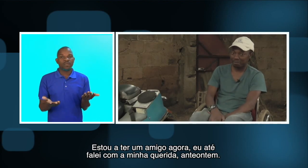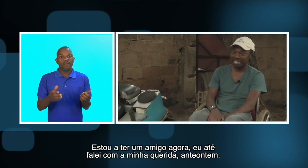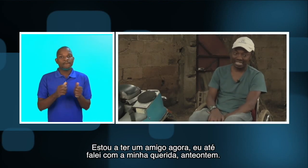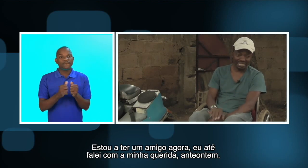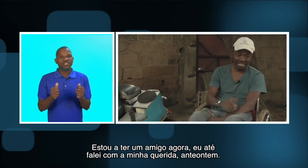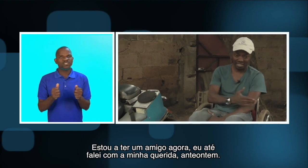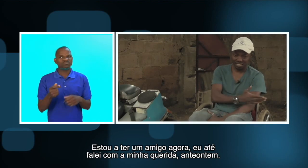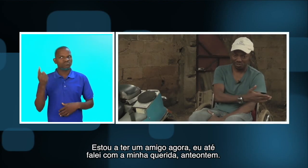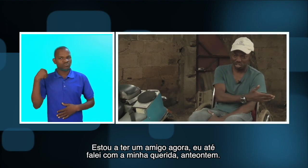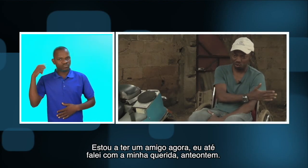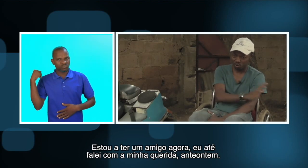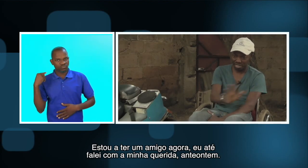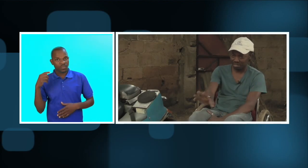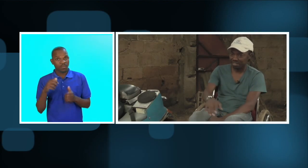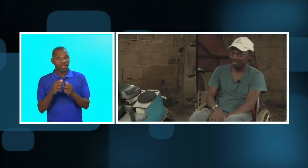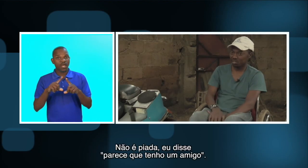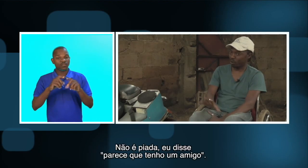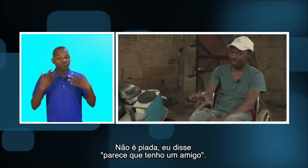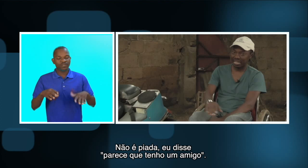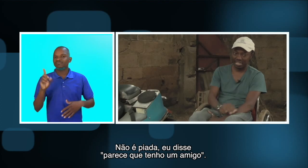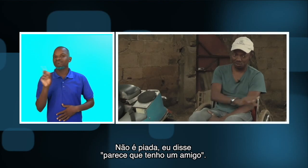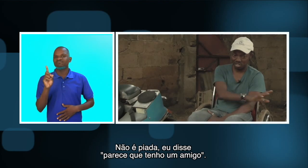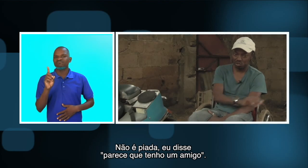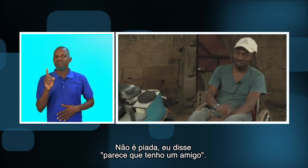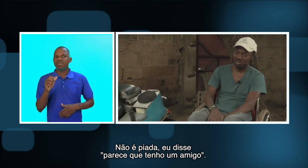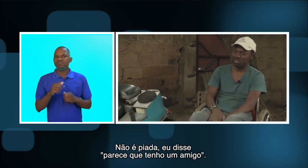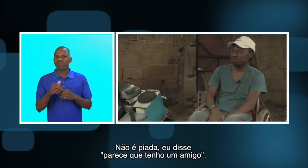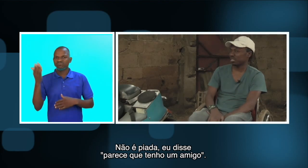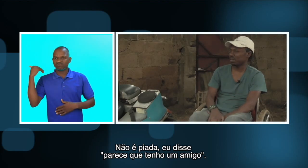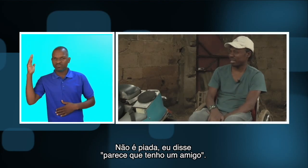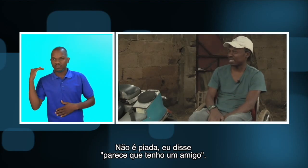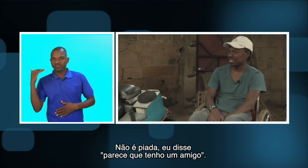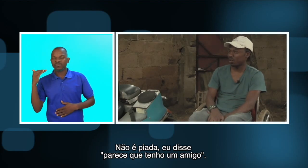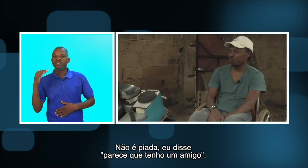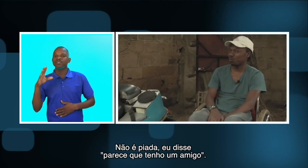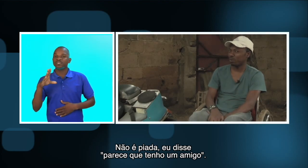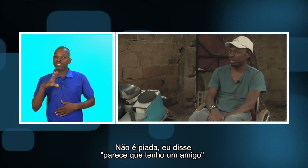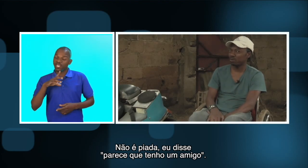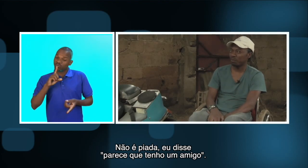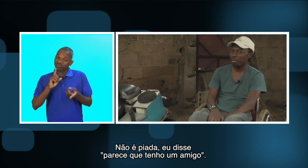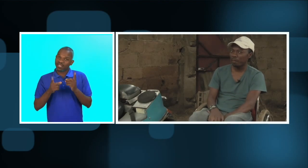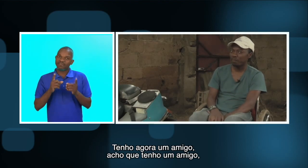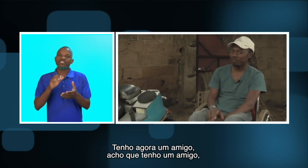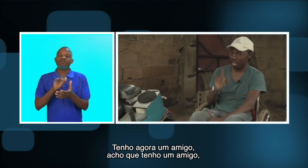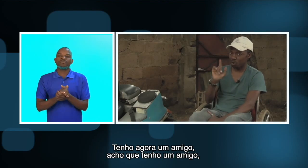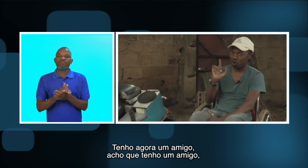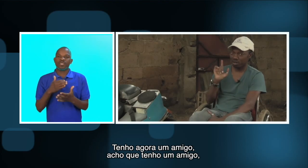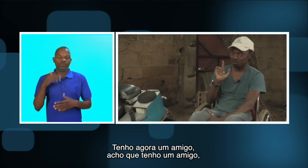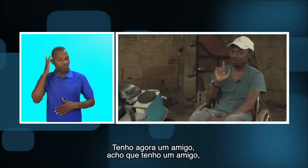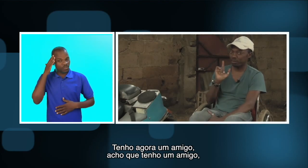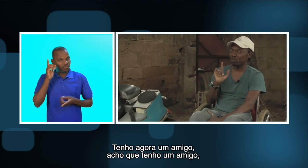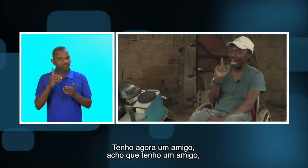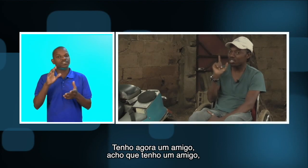querida acho que foi antes de ontem não é piada isso antes de ontem eu disse poxa parece que tenho um amigo tenho